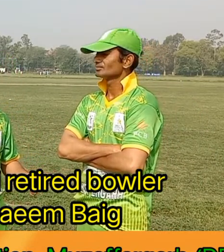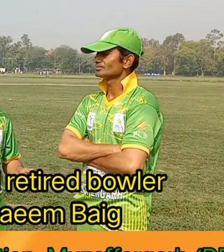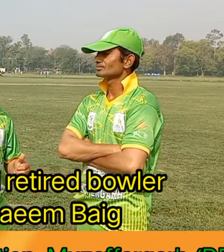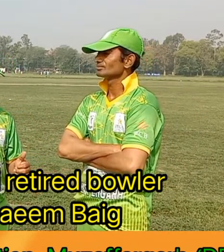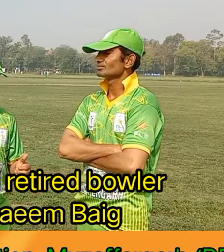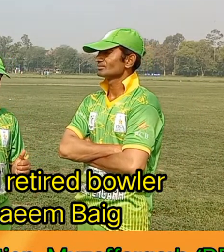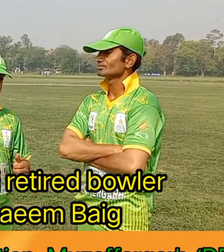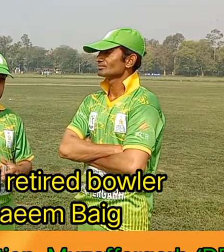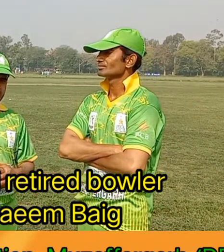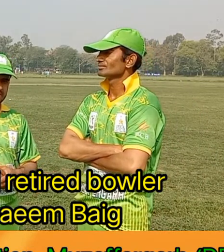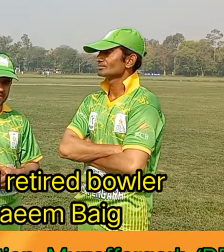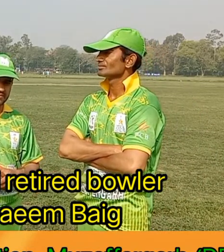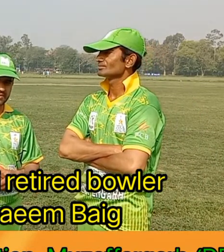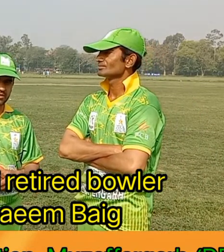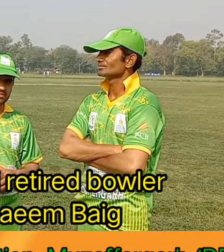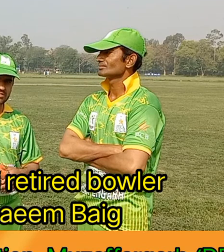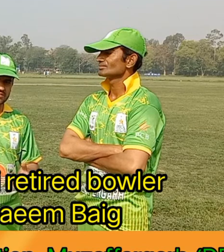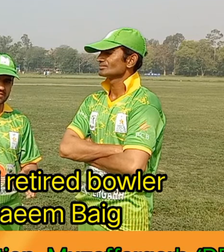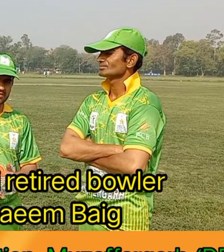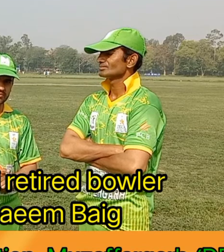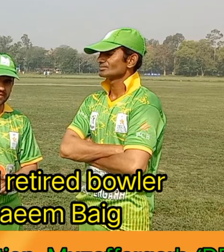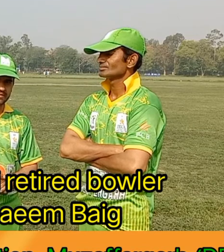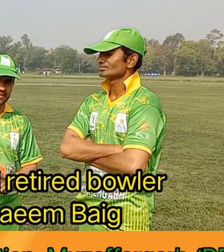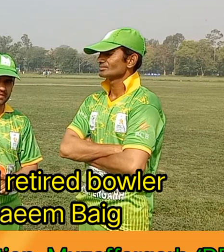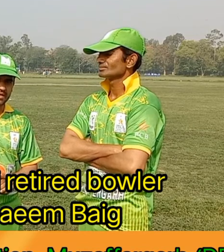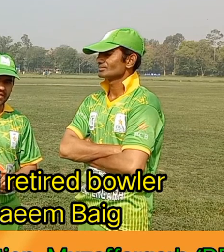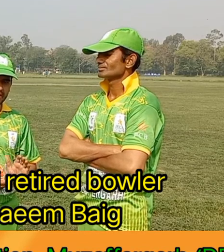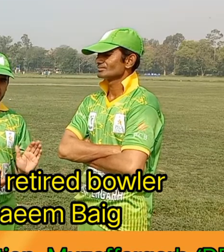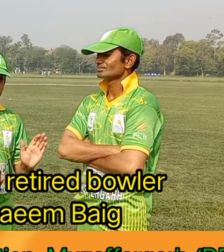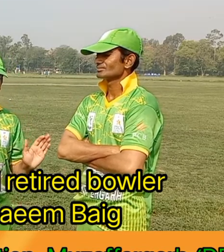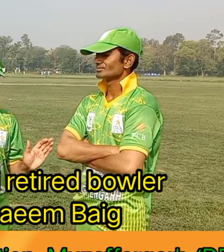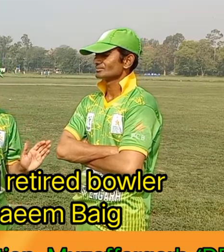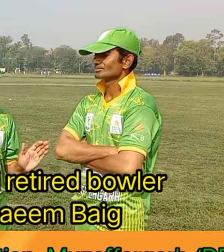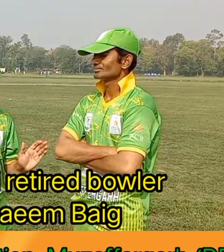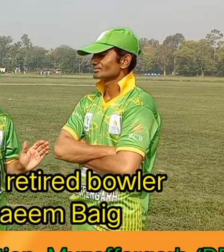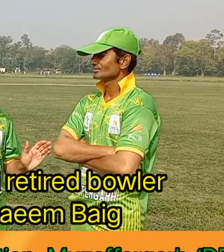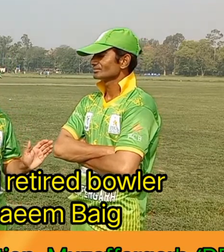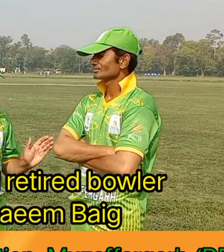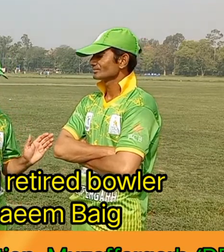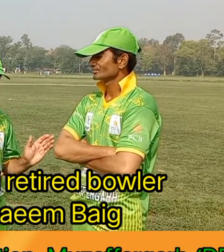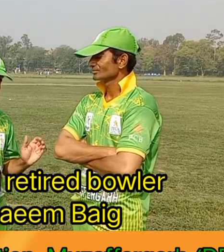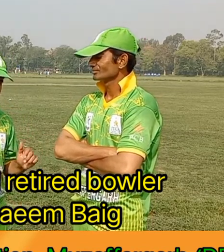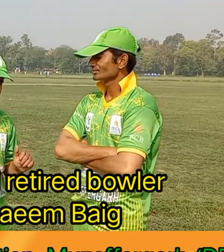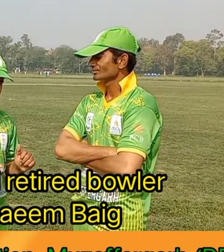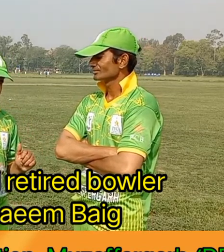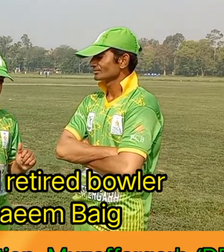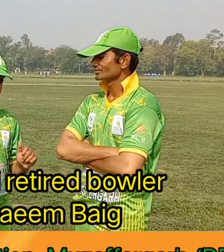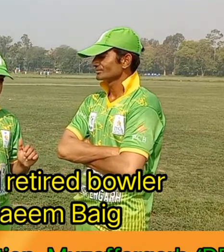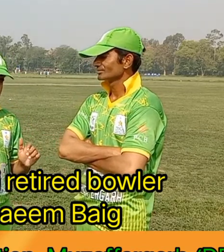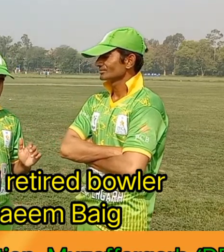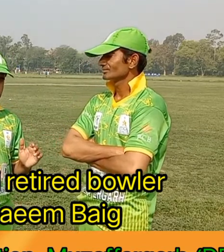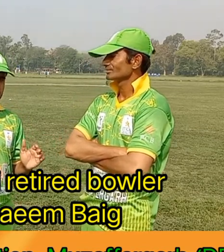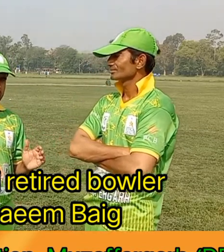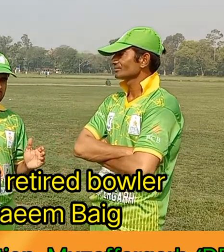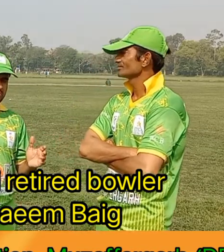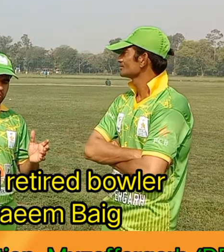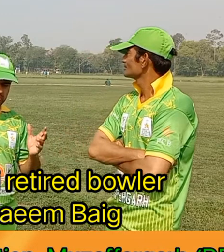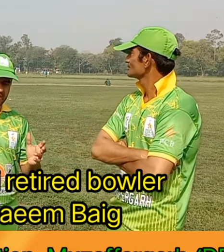وہ سان دوہزار دس میں جس کی نمائندگی کی تھی زیا سلیم نے تو ان کی بہت